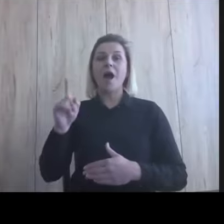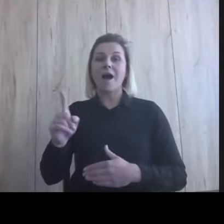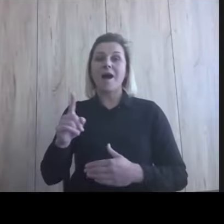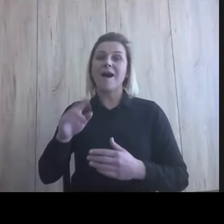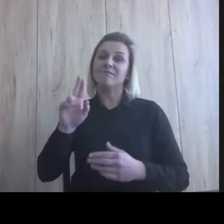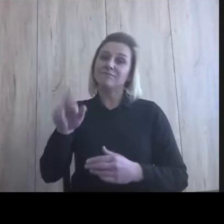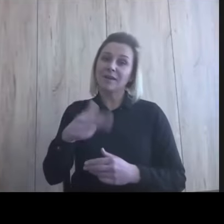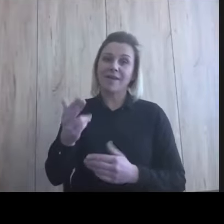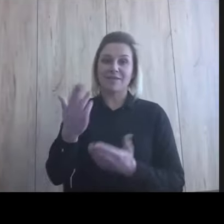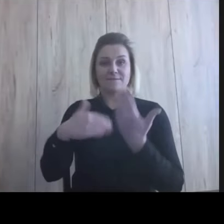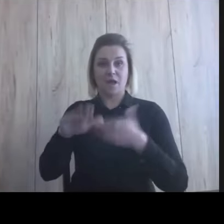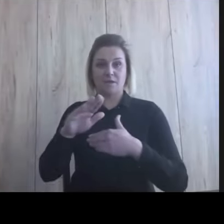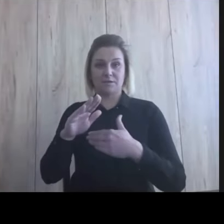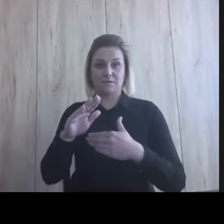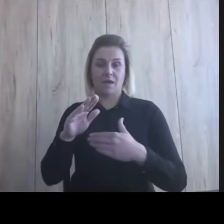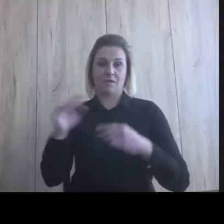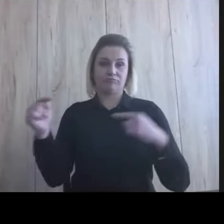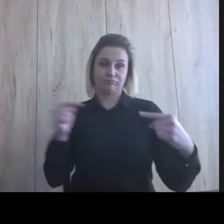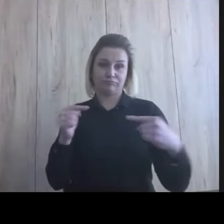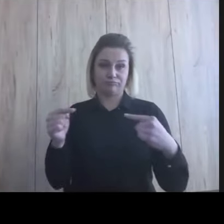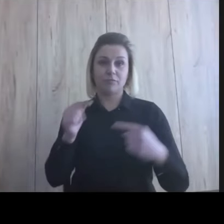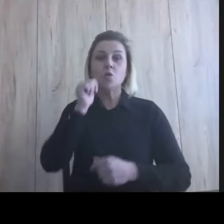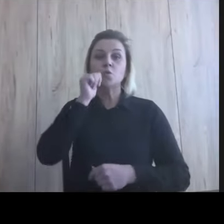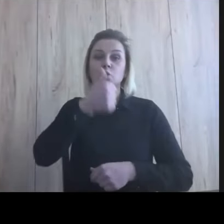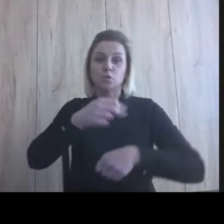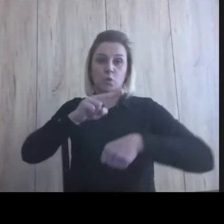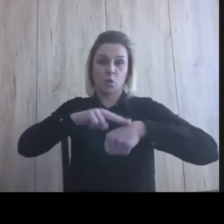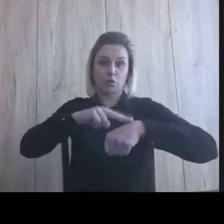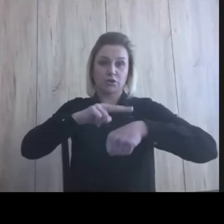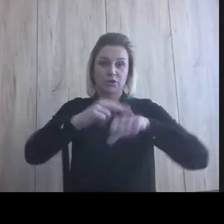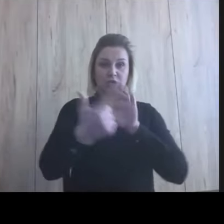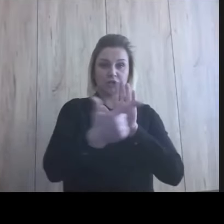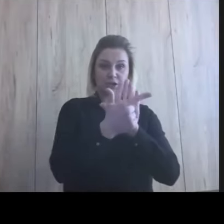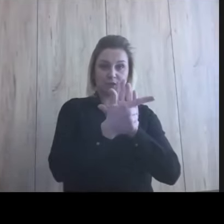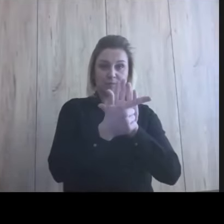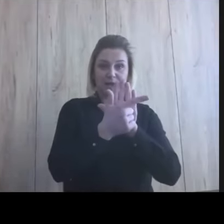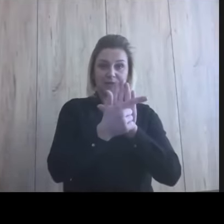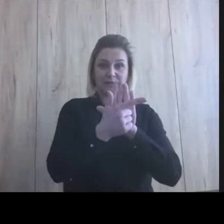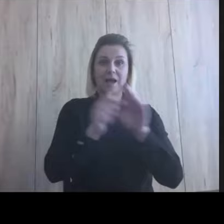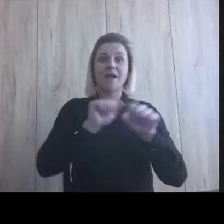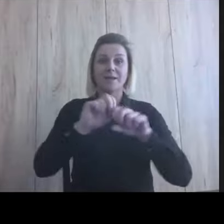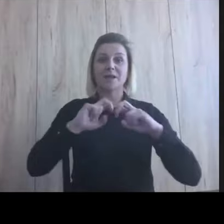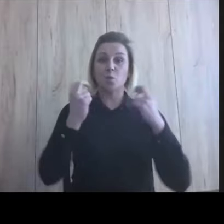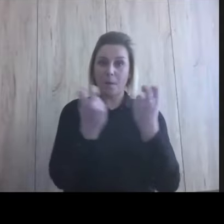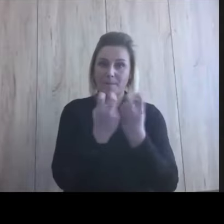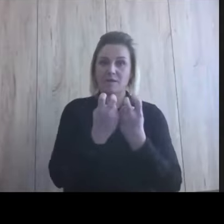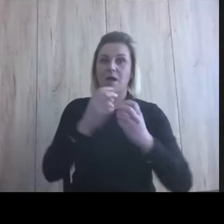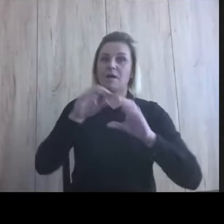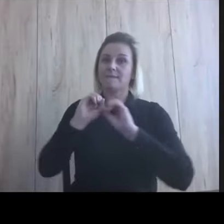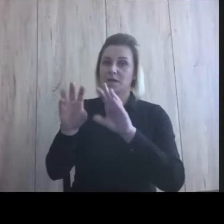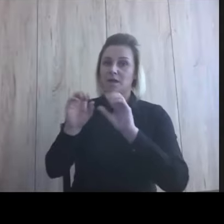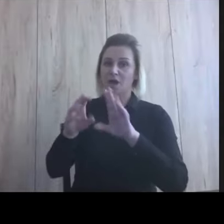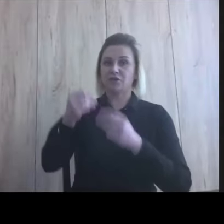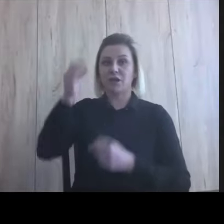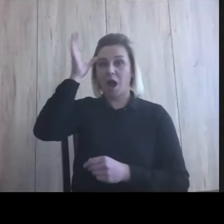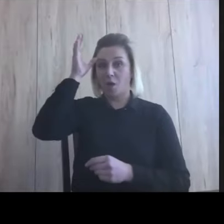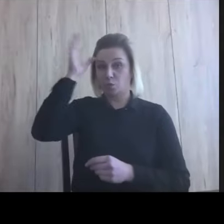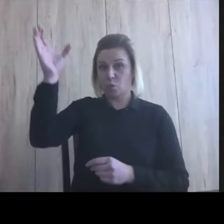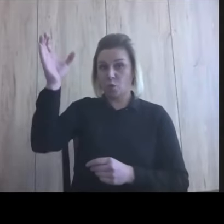tym więcej posłuchać. jutro o siedemnastej jest webinar na temat tego narzędzia, autorki